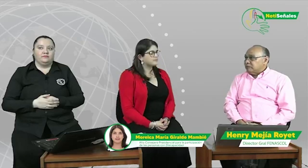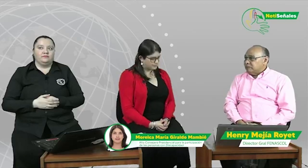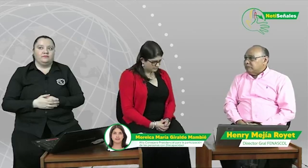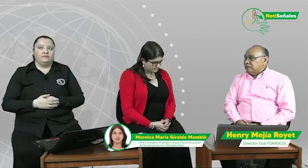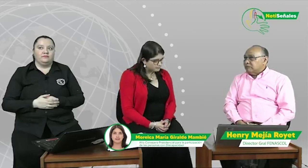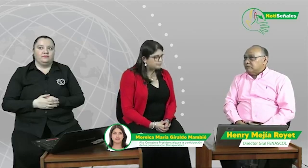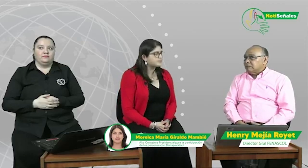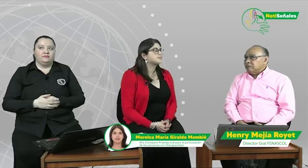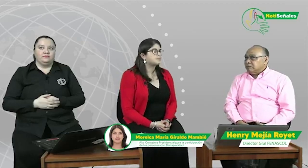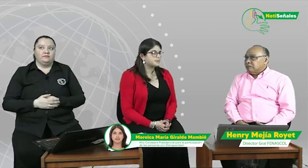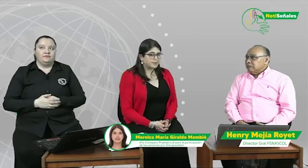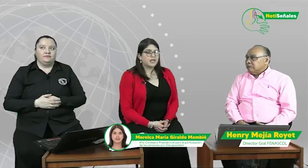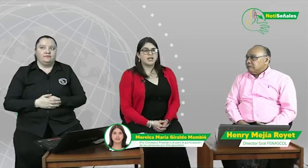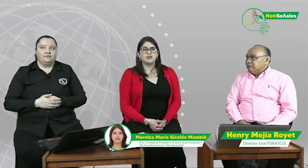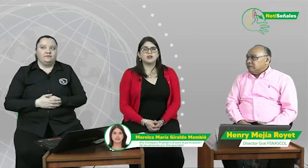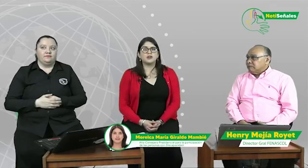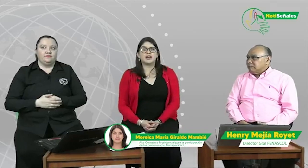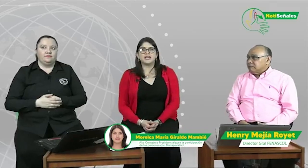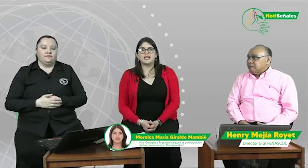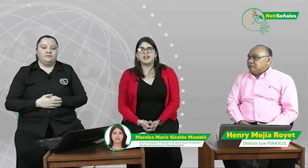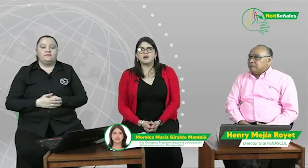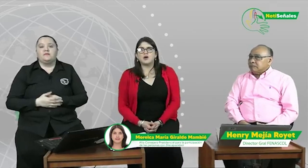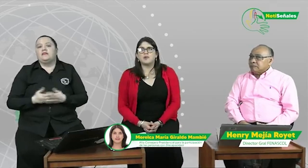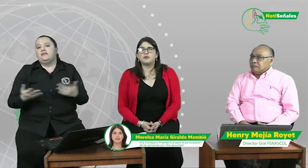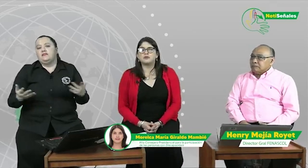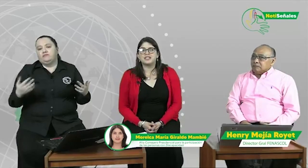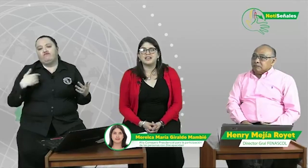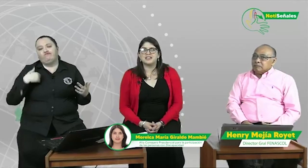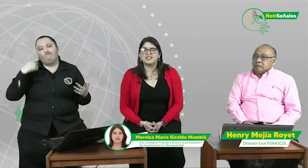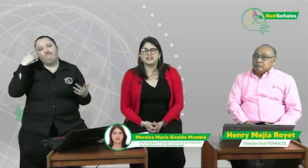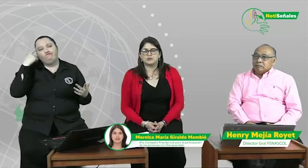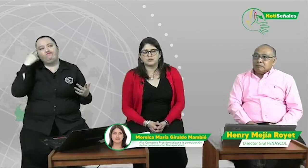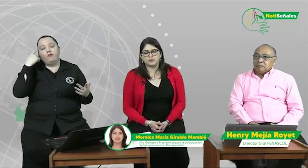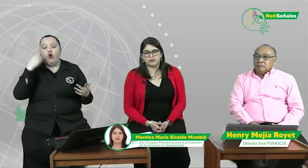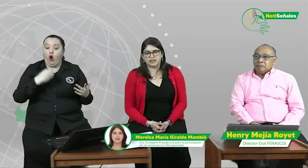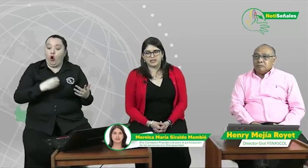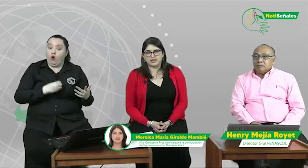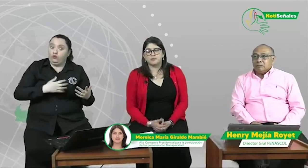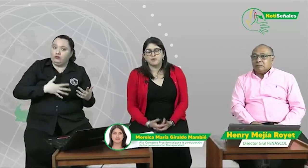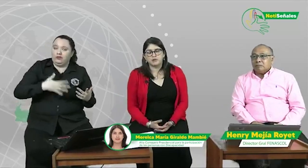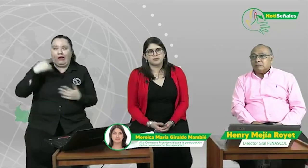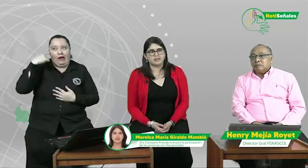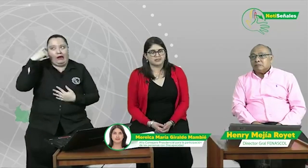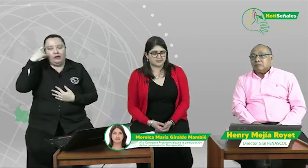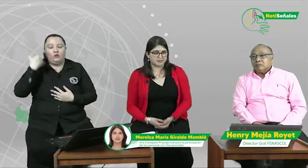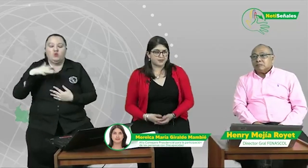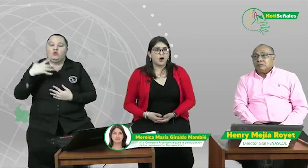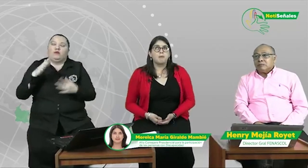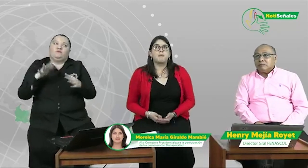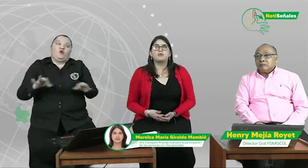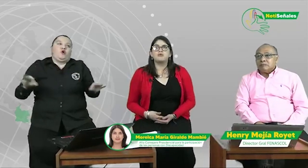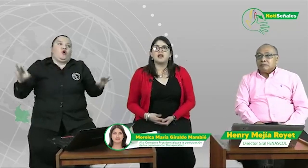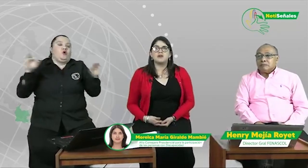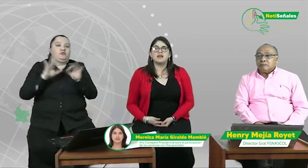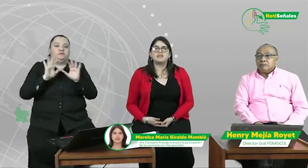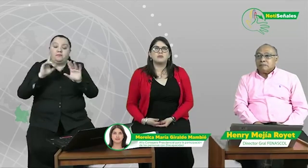tiempo. Yo creo que aquí hay oportunidades y retos muy importantes. Por un lado la toma de